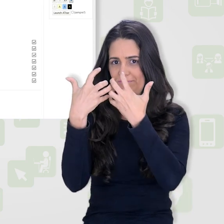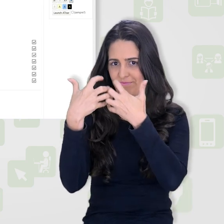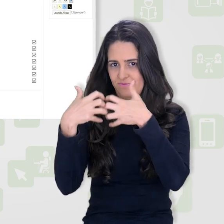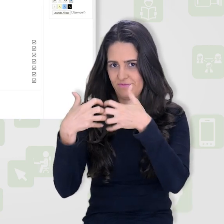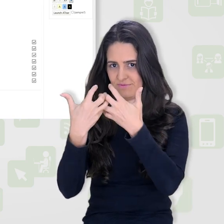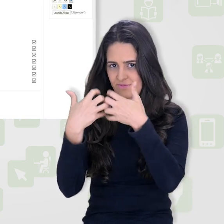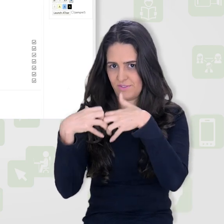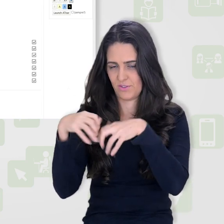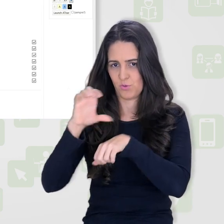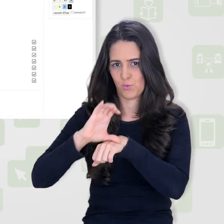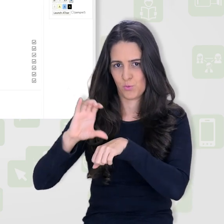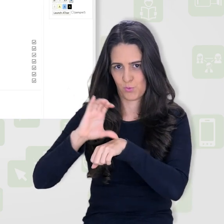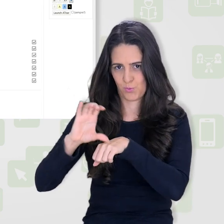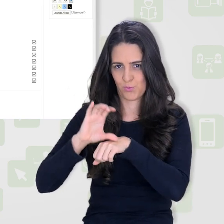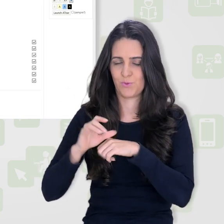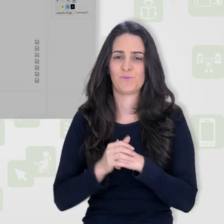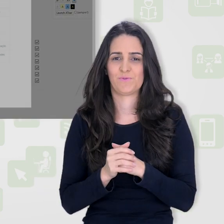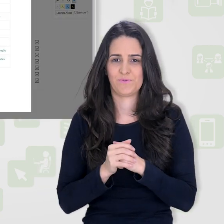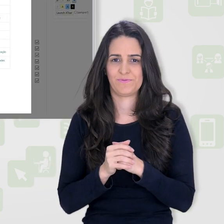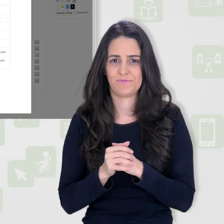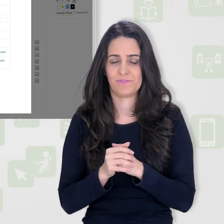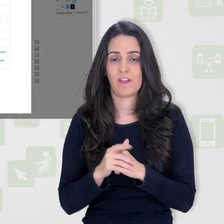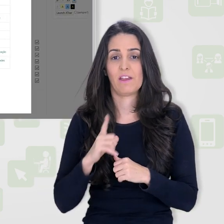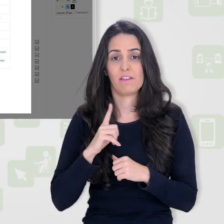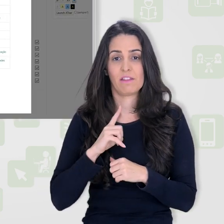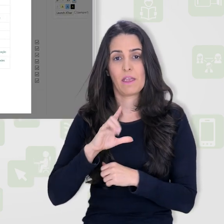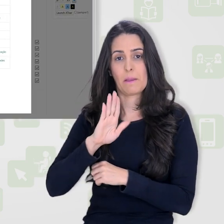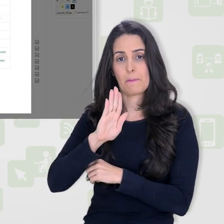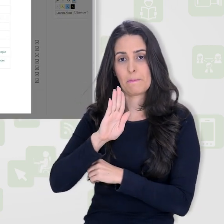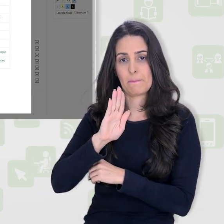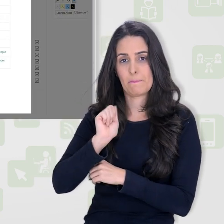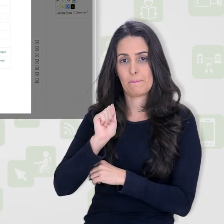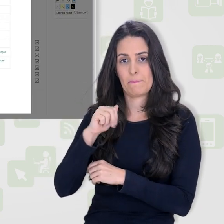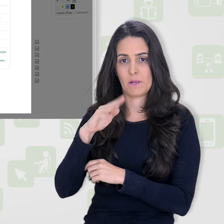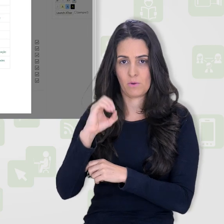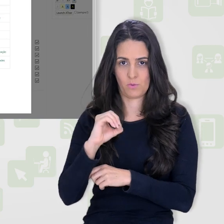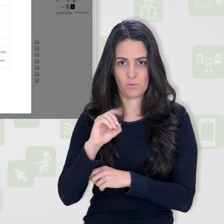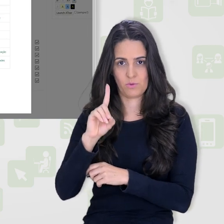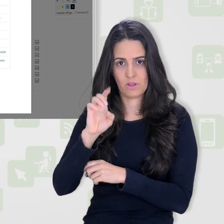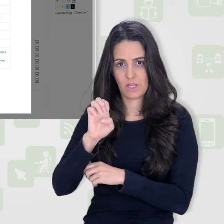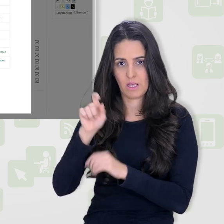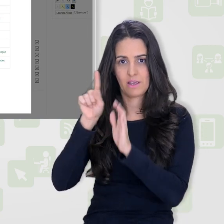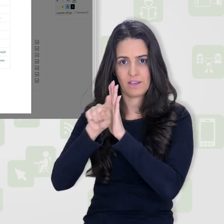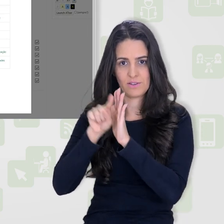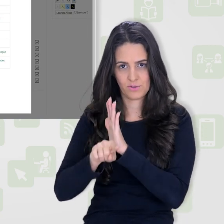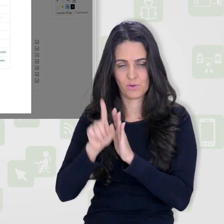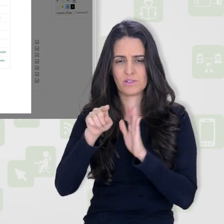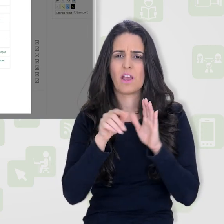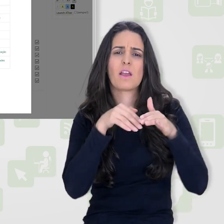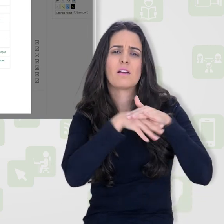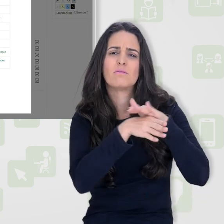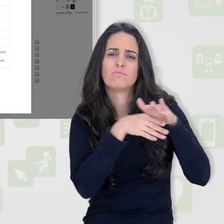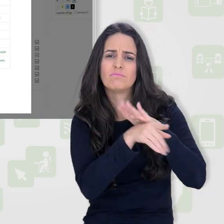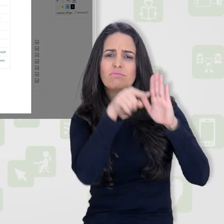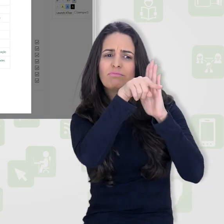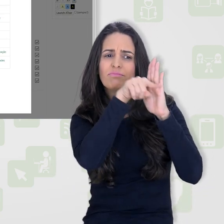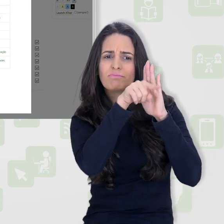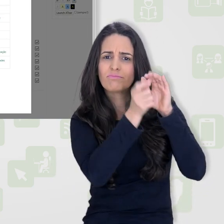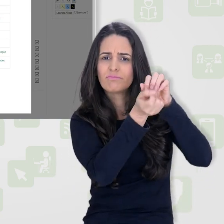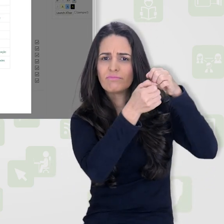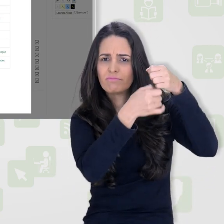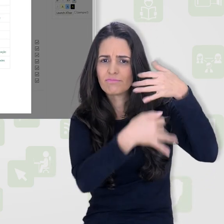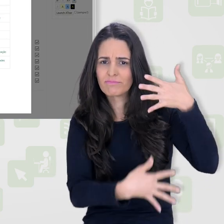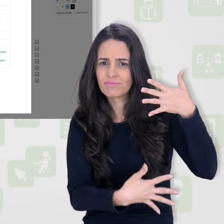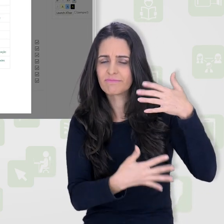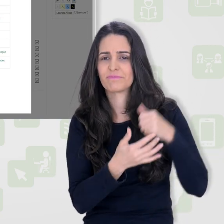aqui nessa engrenagem gerenciamento do curso e vamos acessar o banco de questões. Temos aqui algumas